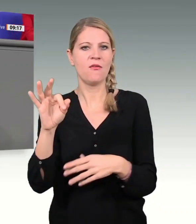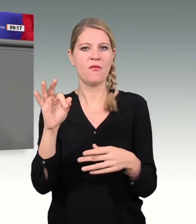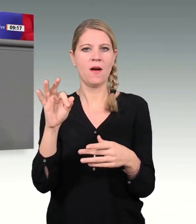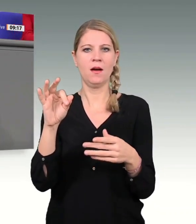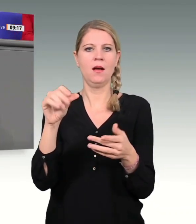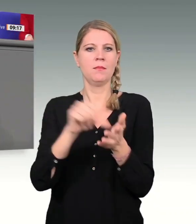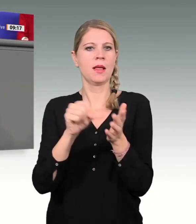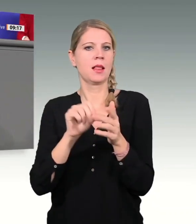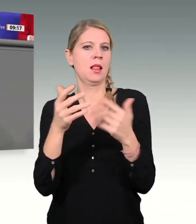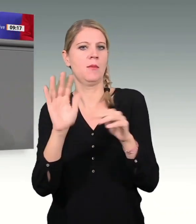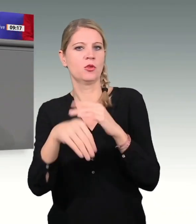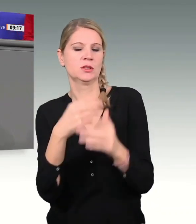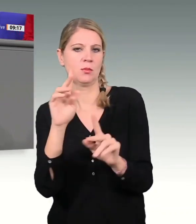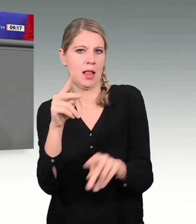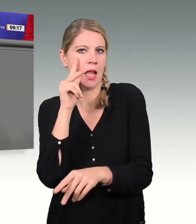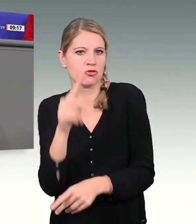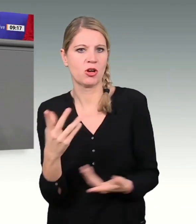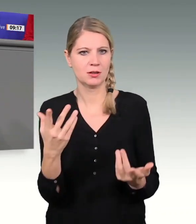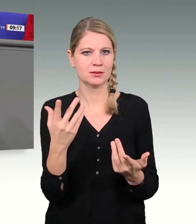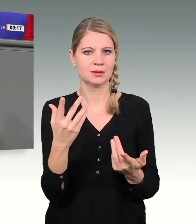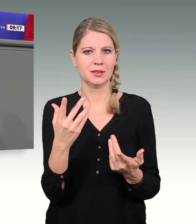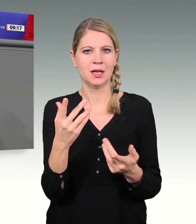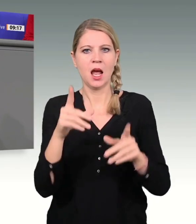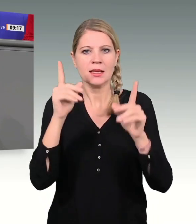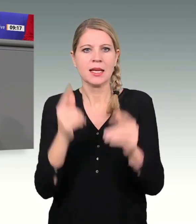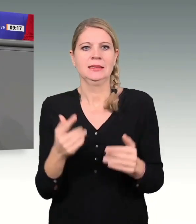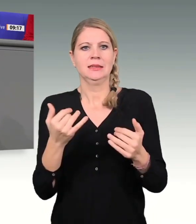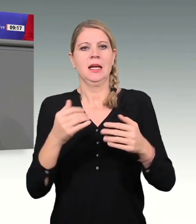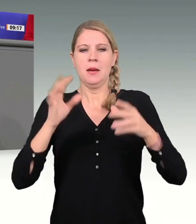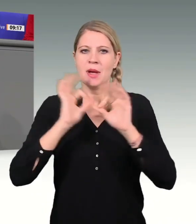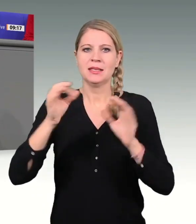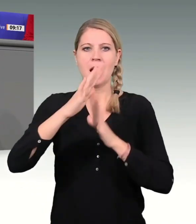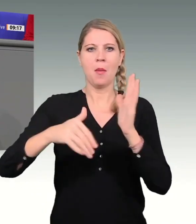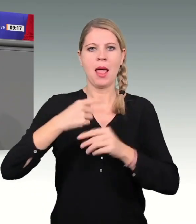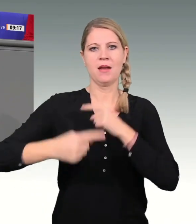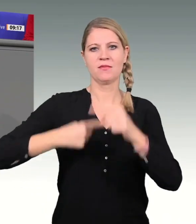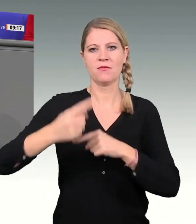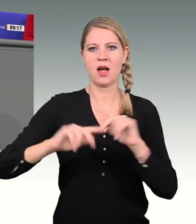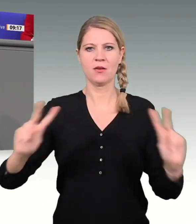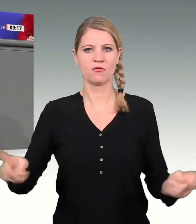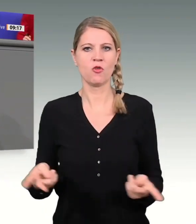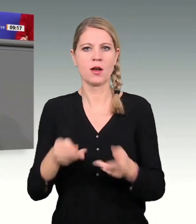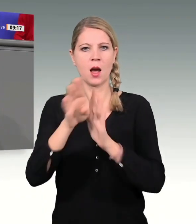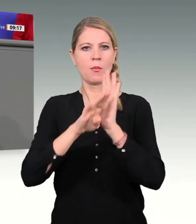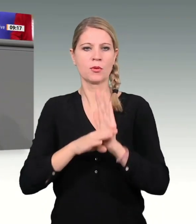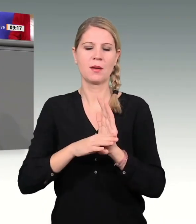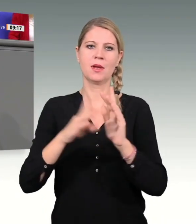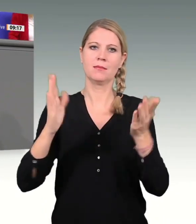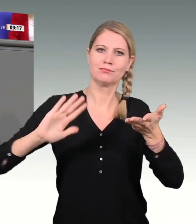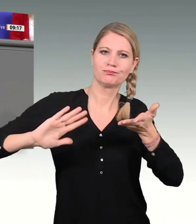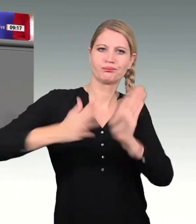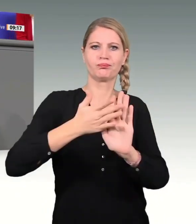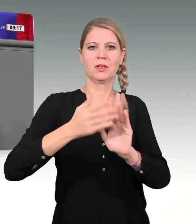Umsatzsteueranteil. Eigentlich müsste ich mit diesen Vorschlägen einem liberalen Finanzminister aus der Seele sprechen.